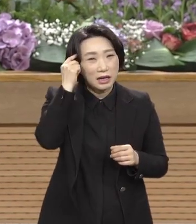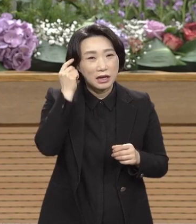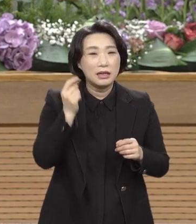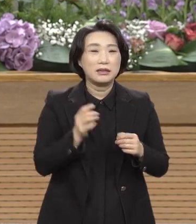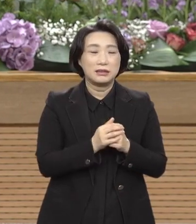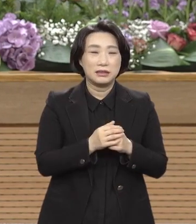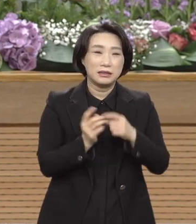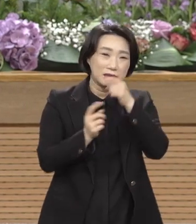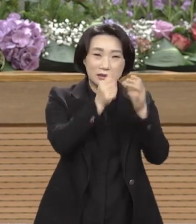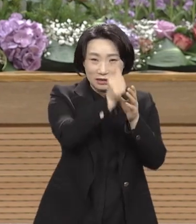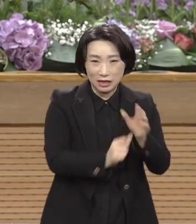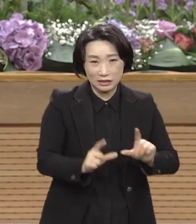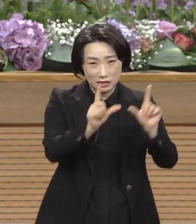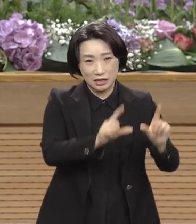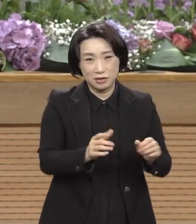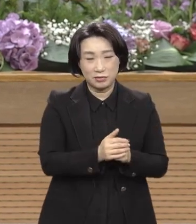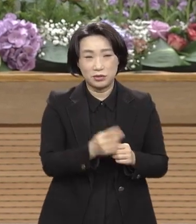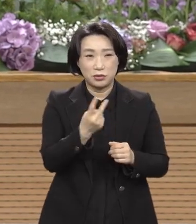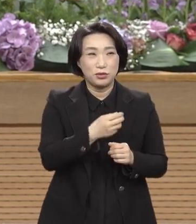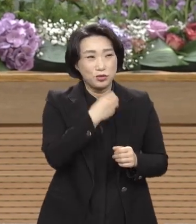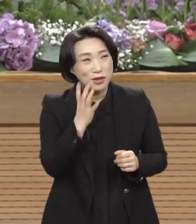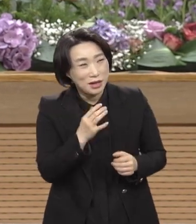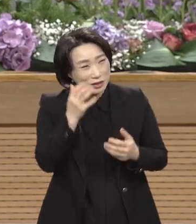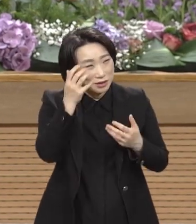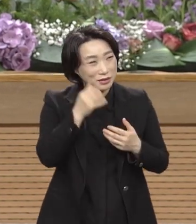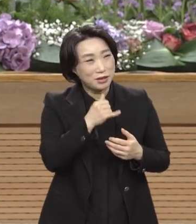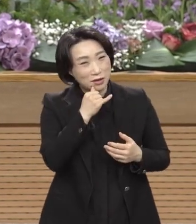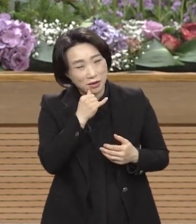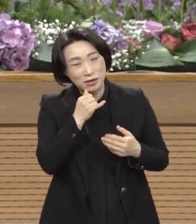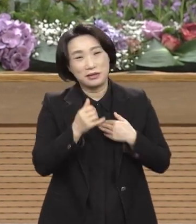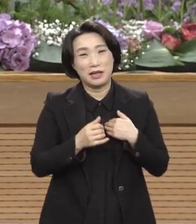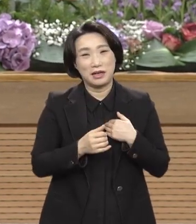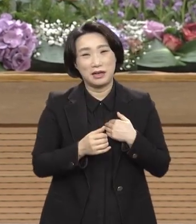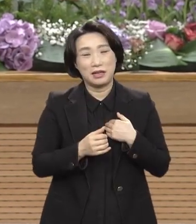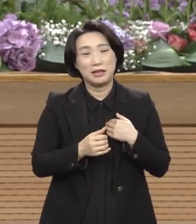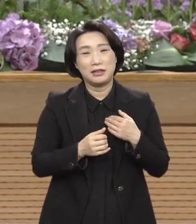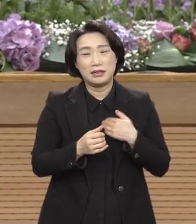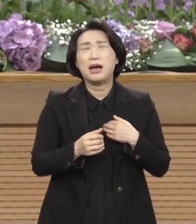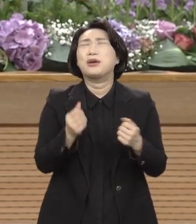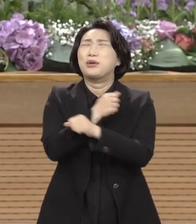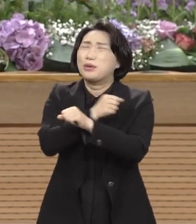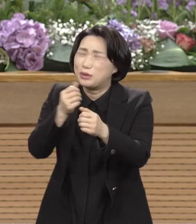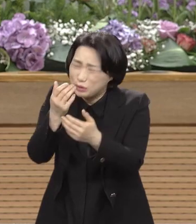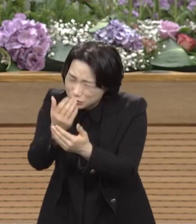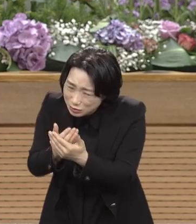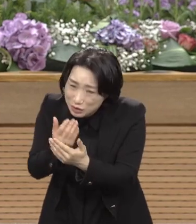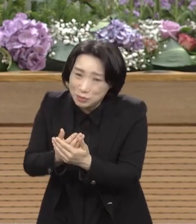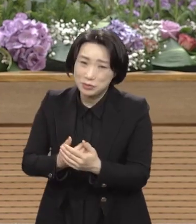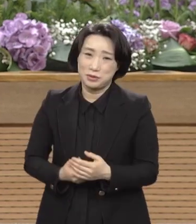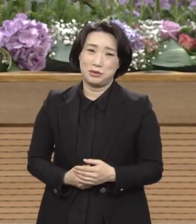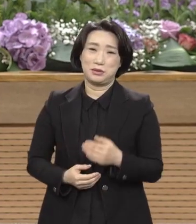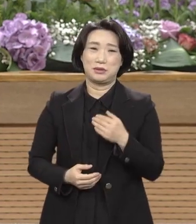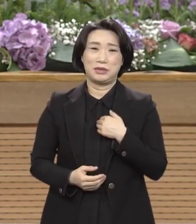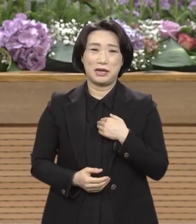세상에 유행에 미치고 살았습니다 나를 용서하소서 나는 예수입니다